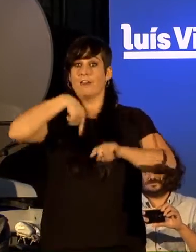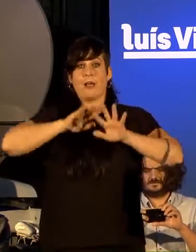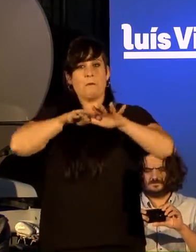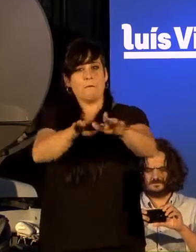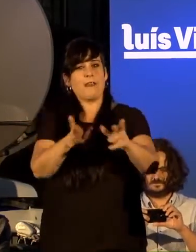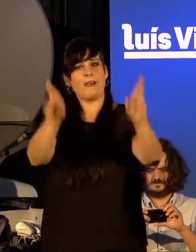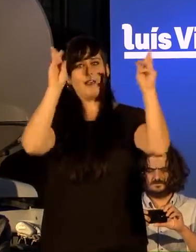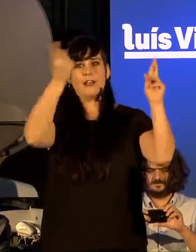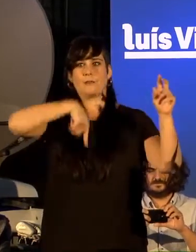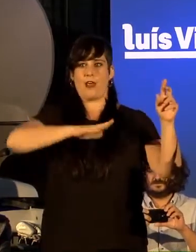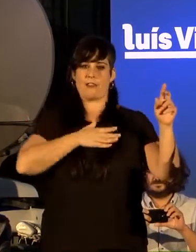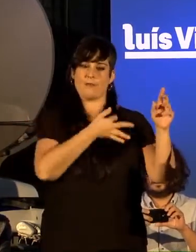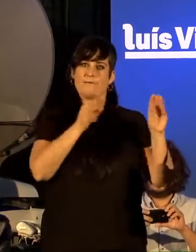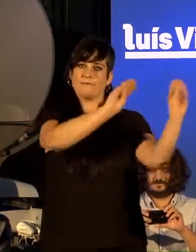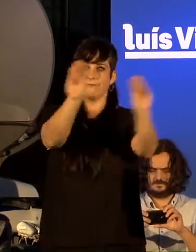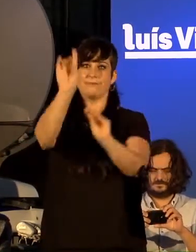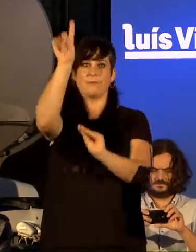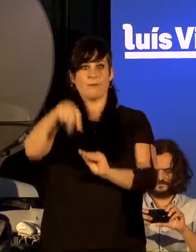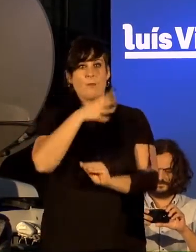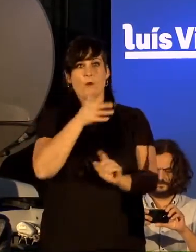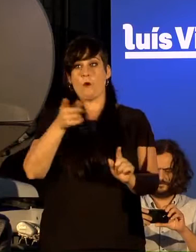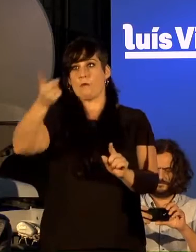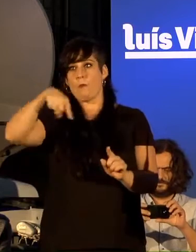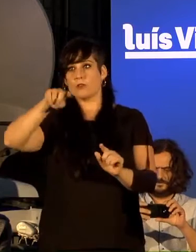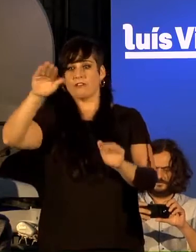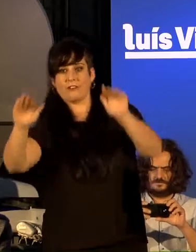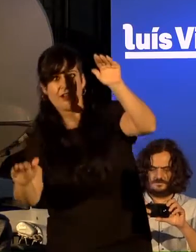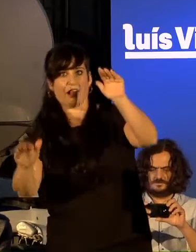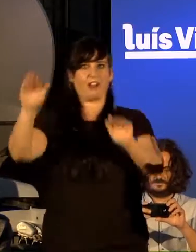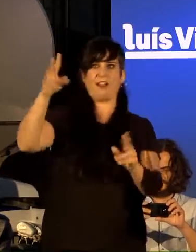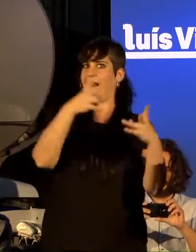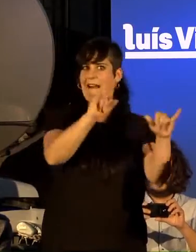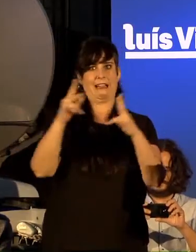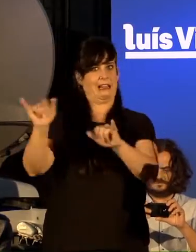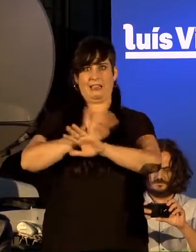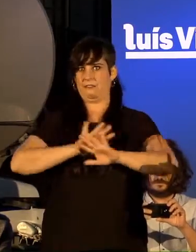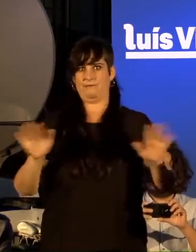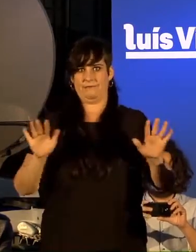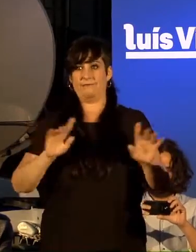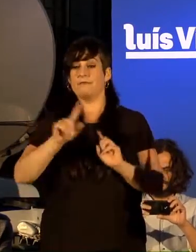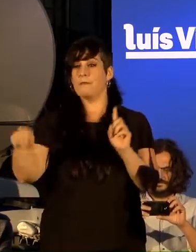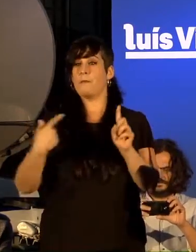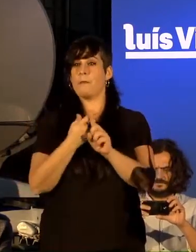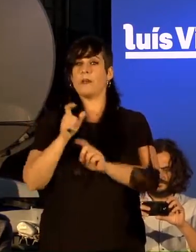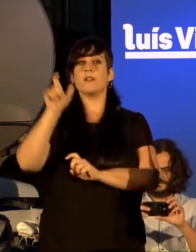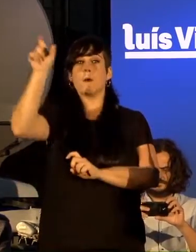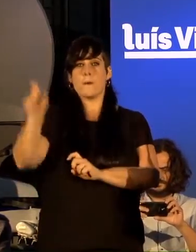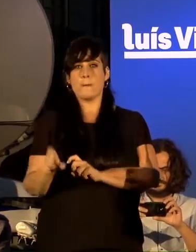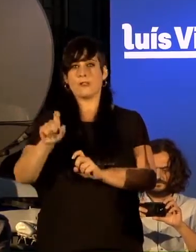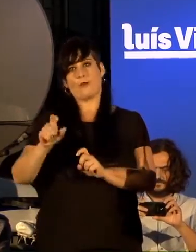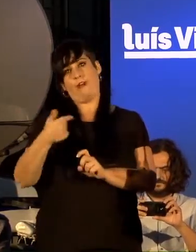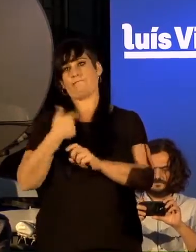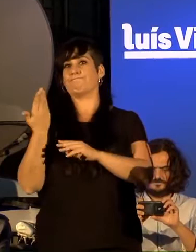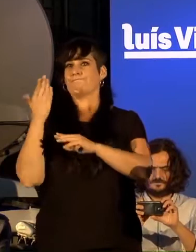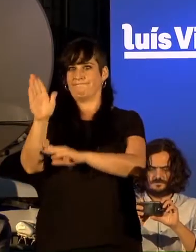a esperanza de todas e todas vos, porque non sodes ninguén de vos menos que os que estamos aquí sentados, nin menos que a persoa a que vou presentar.